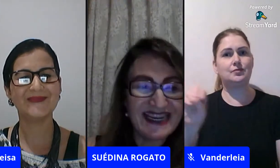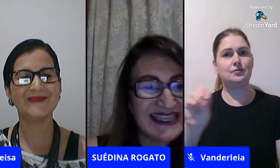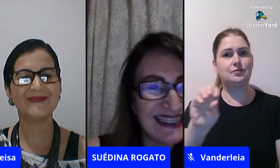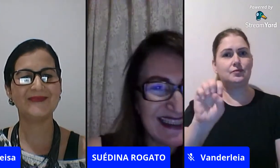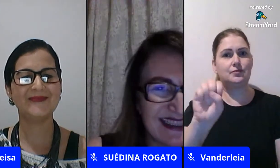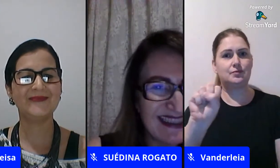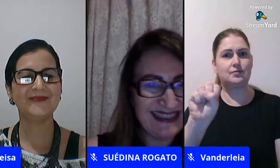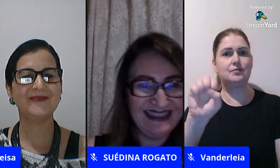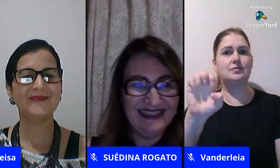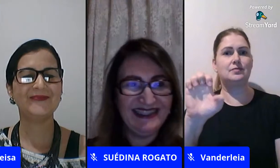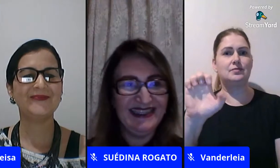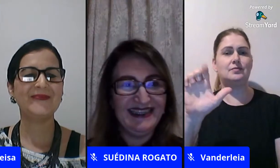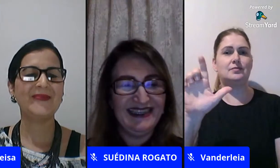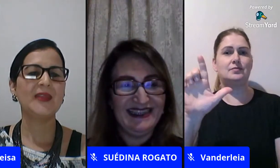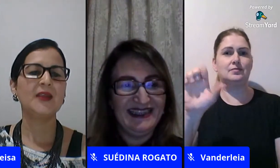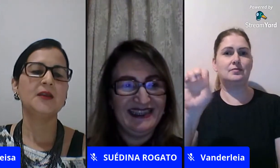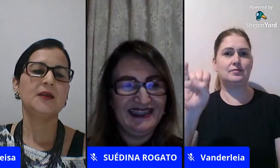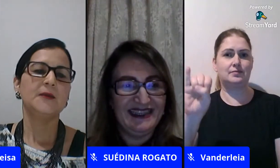Geisa